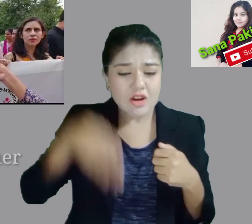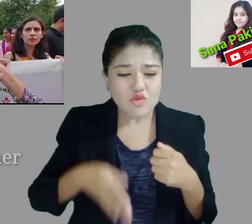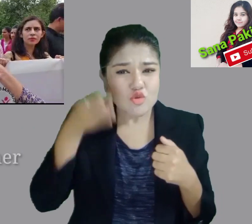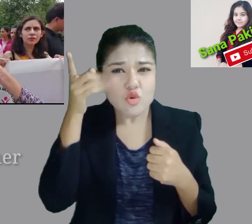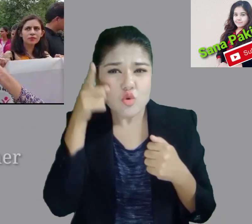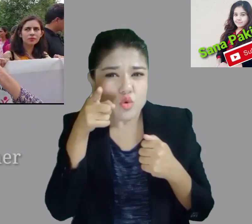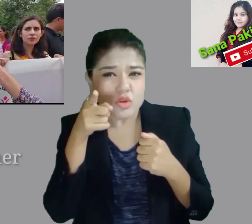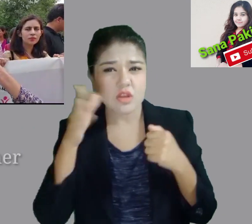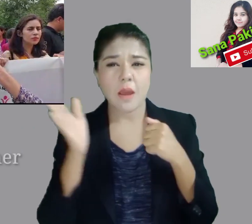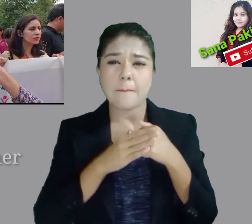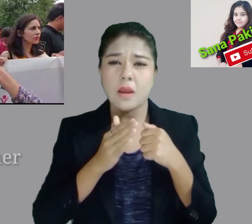دفعات نہیں آئیڈ کی گئی